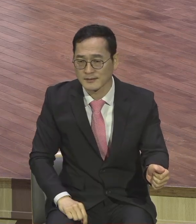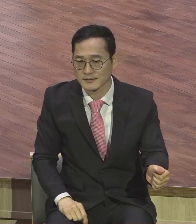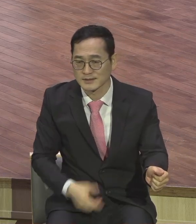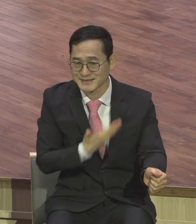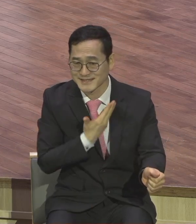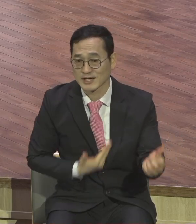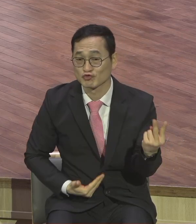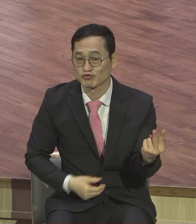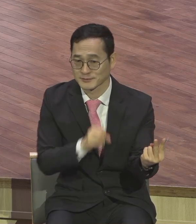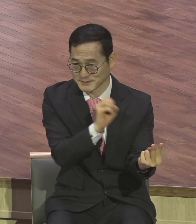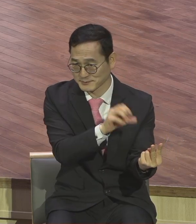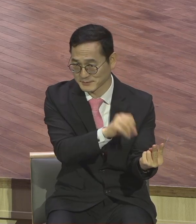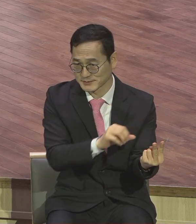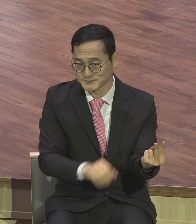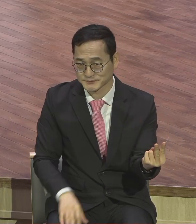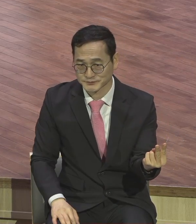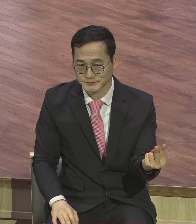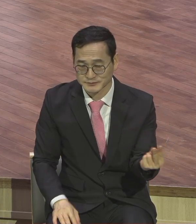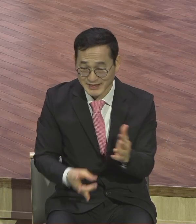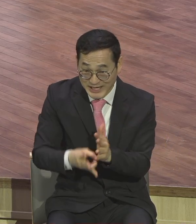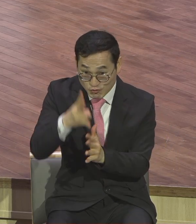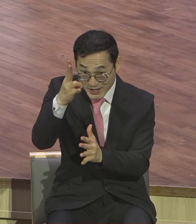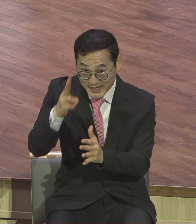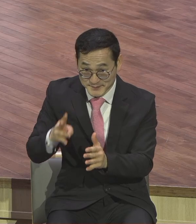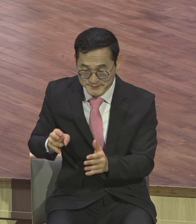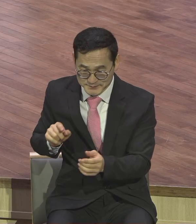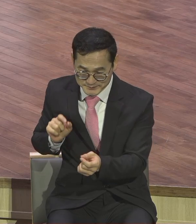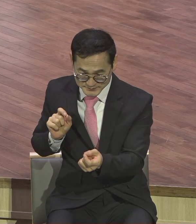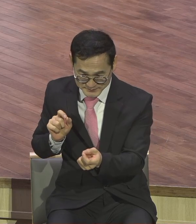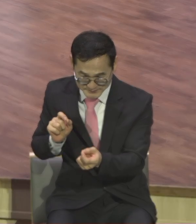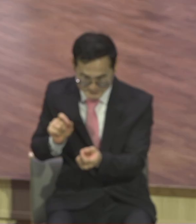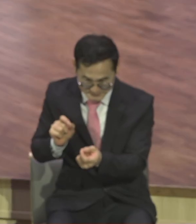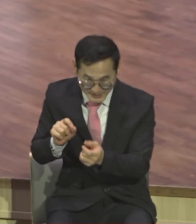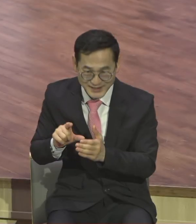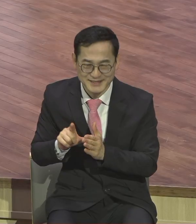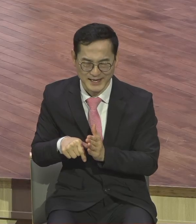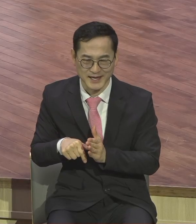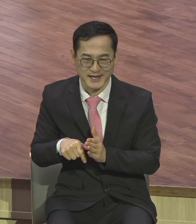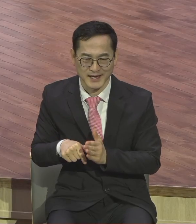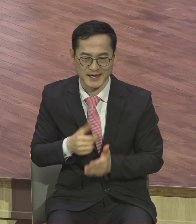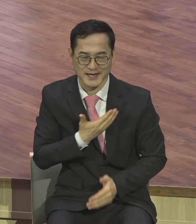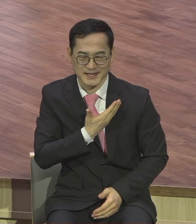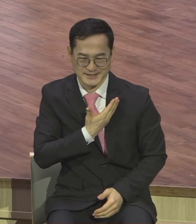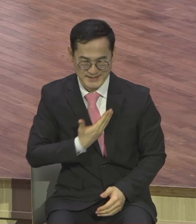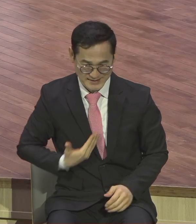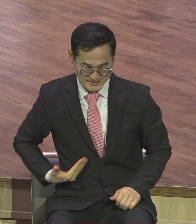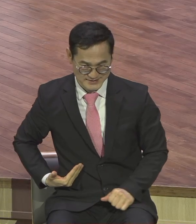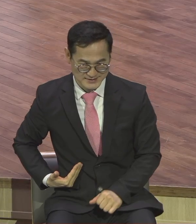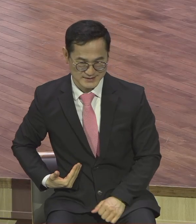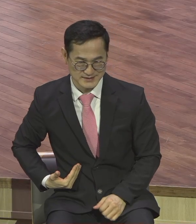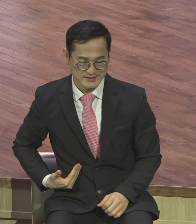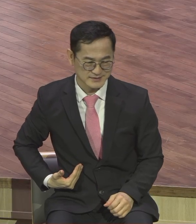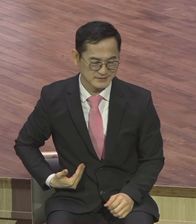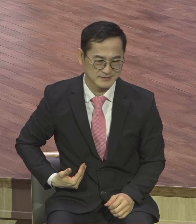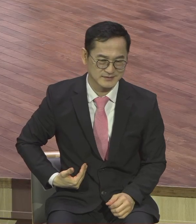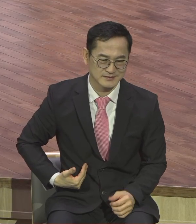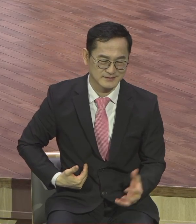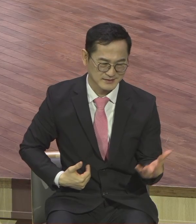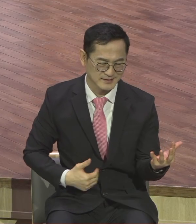예수님께서 예루살렘에 가까이 갔을 때에 제자들에게 한 가지 일을 지시하십니다 맞은편 마을에 가면